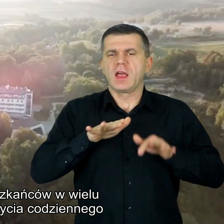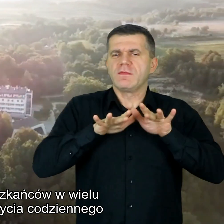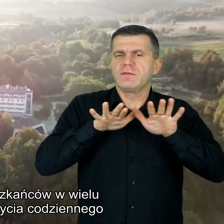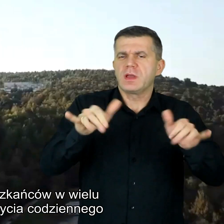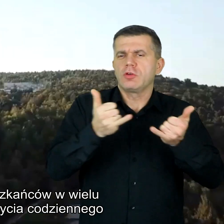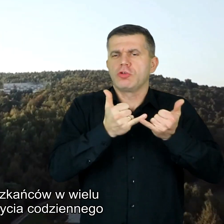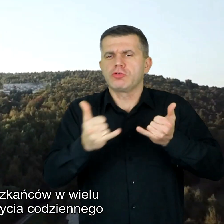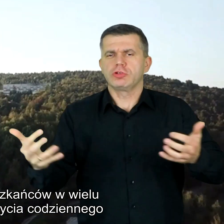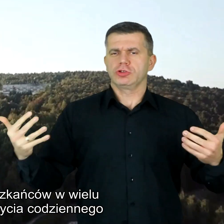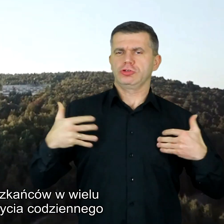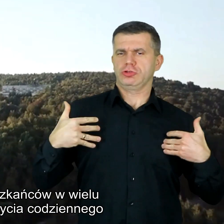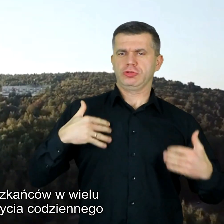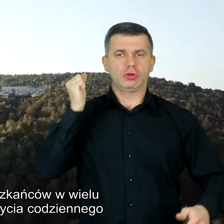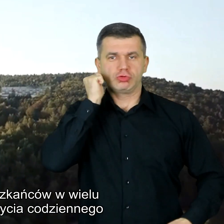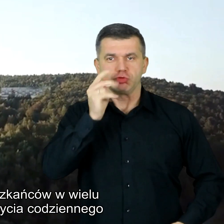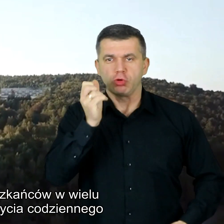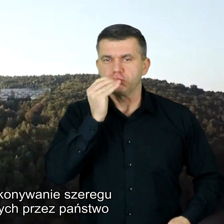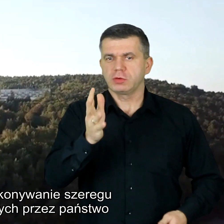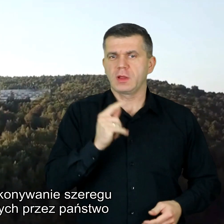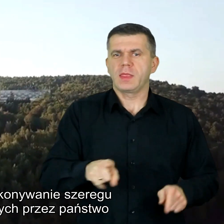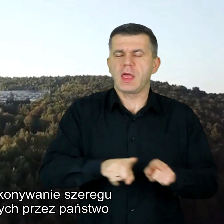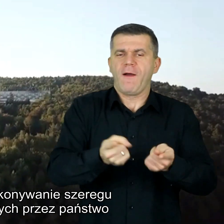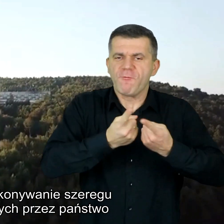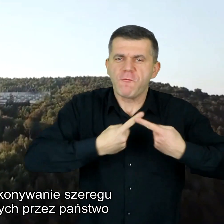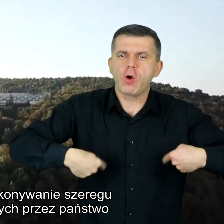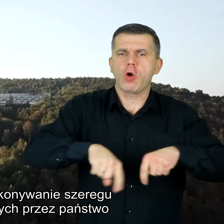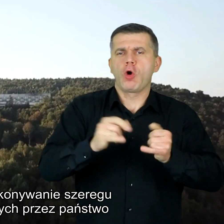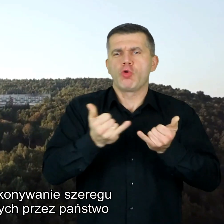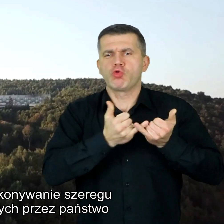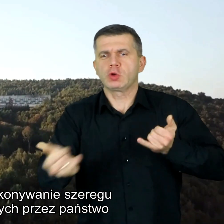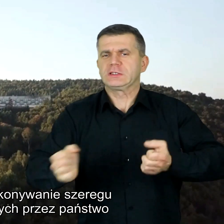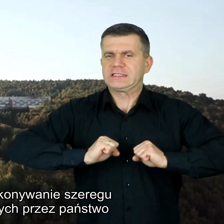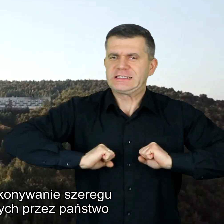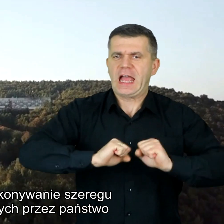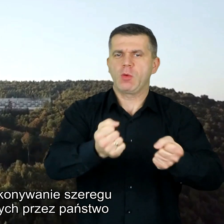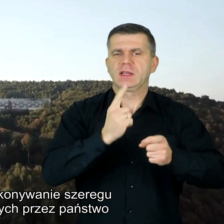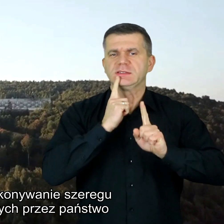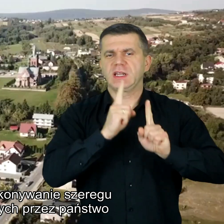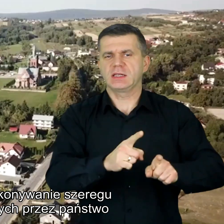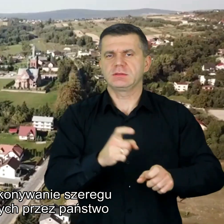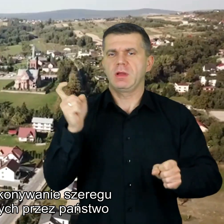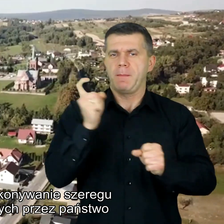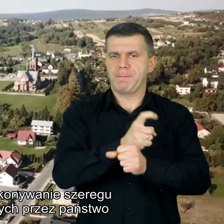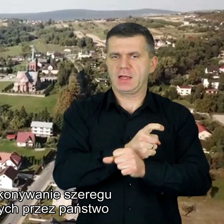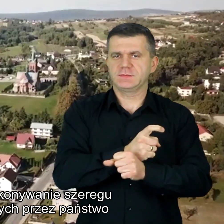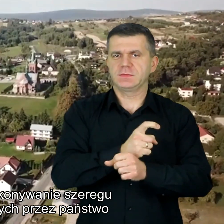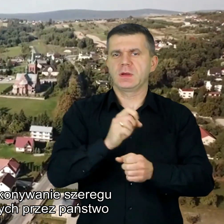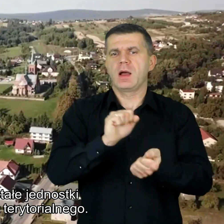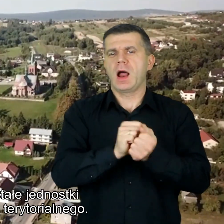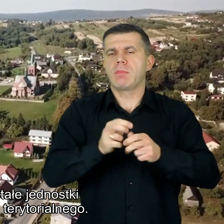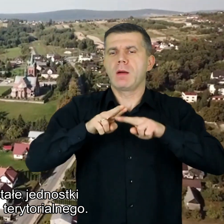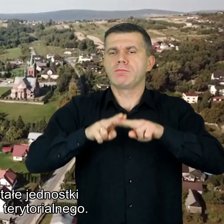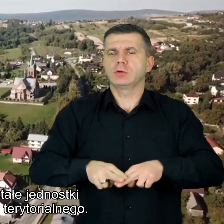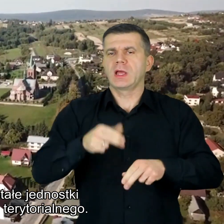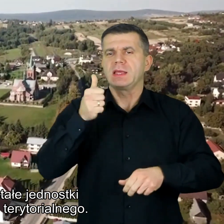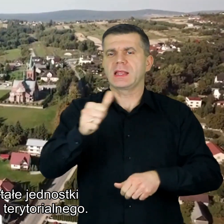wielu dziedzinach życia codziennego jak również wykonywanie szeregu działań zleconych przez państwo lub pozostałe jednostki